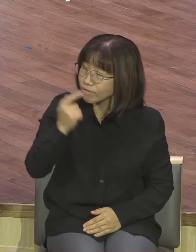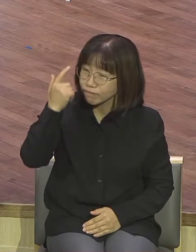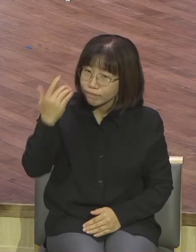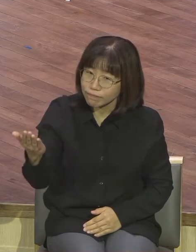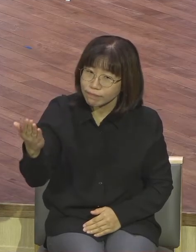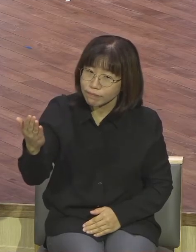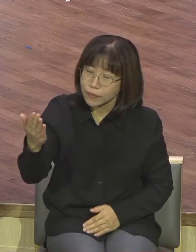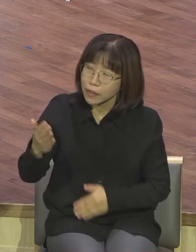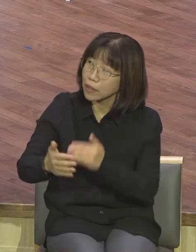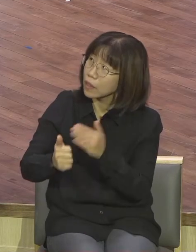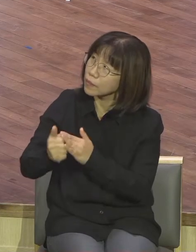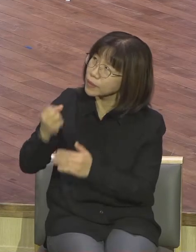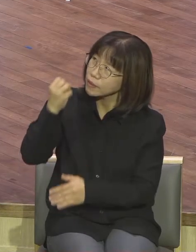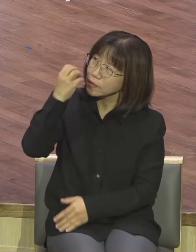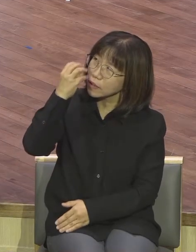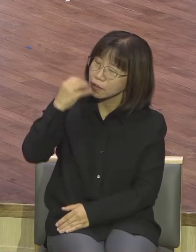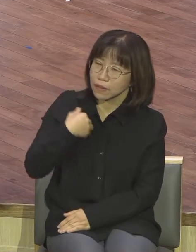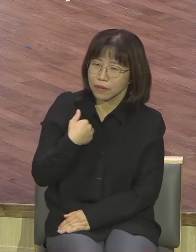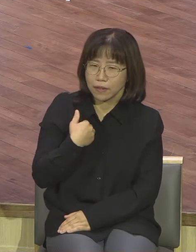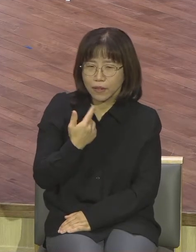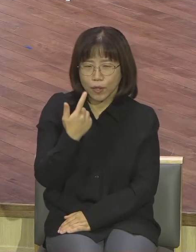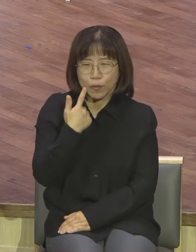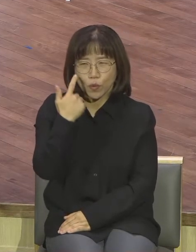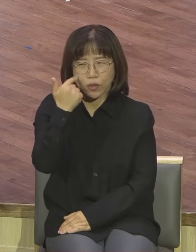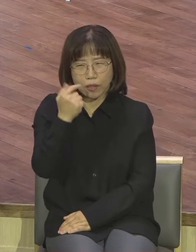목사님은 사람 볼 줄 모르는가 봐